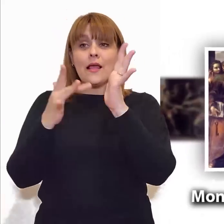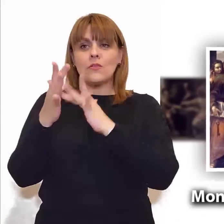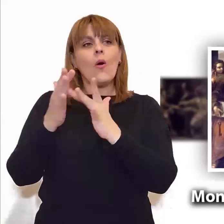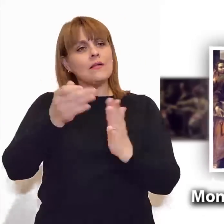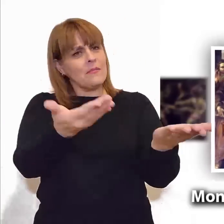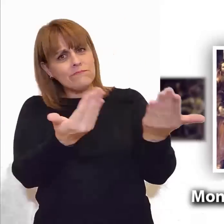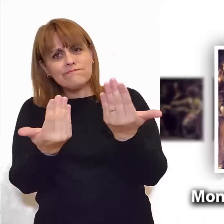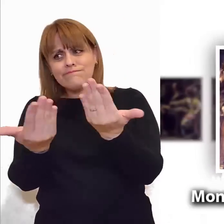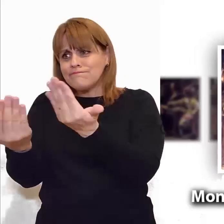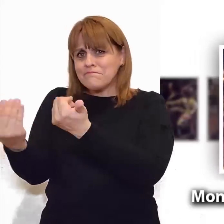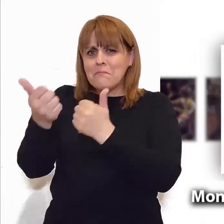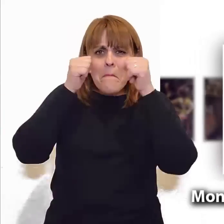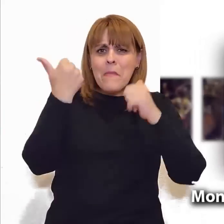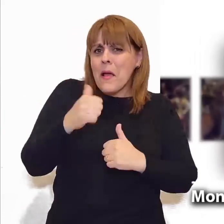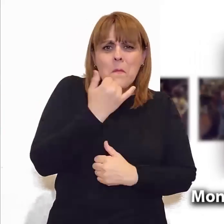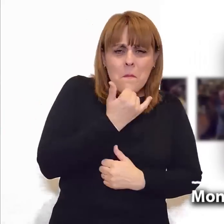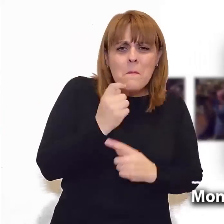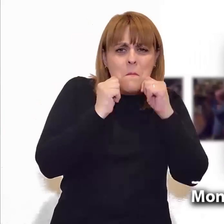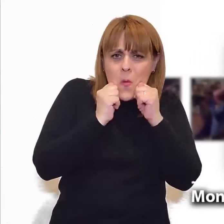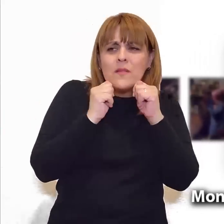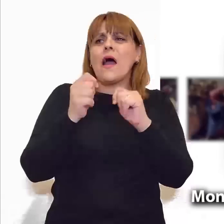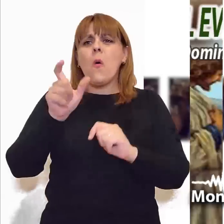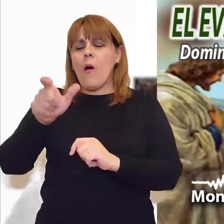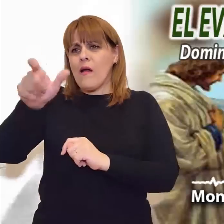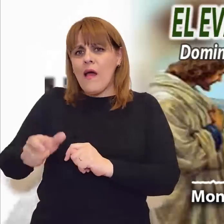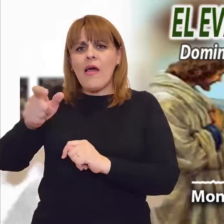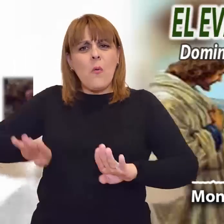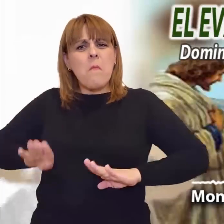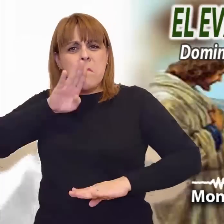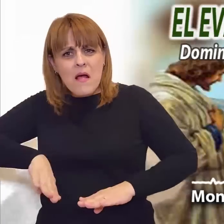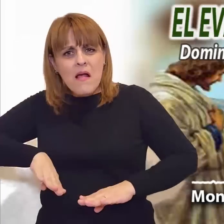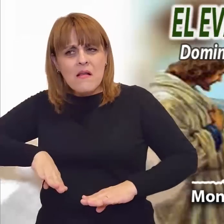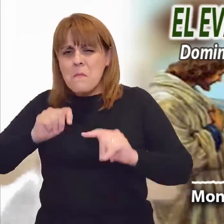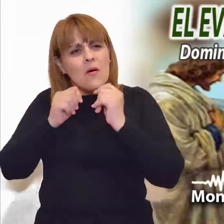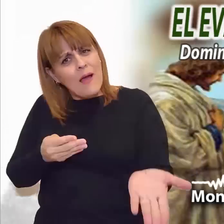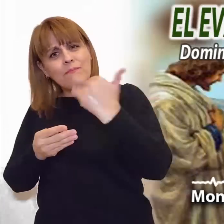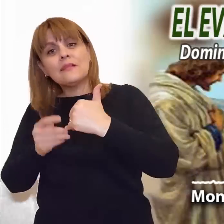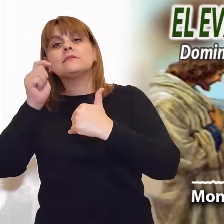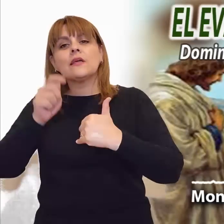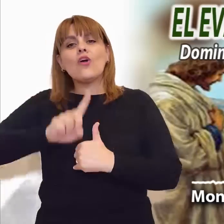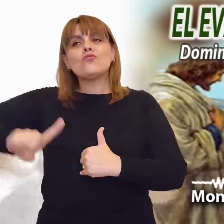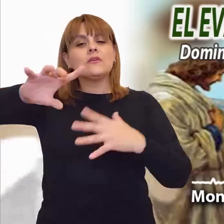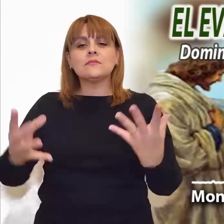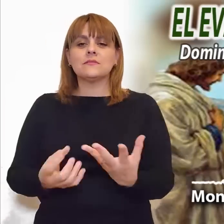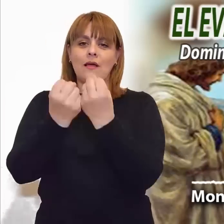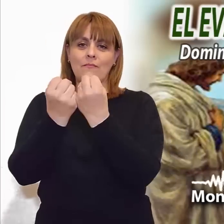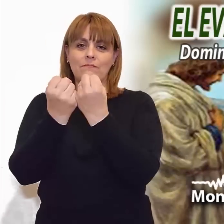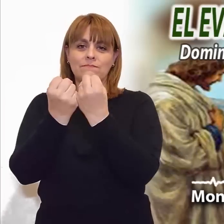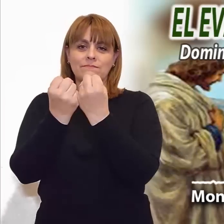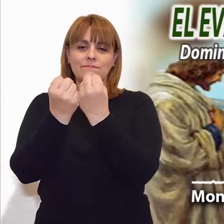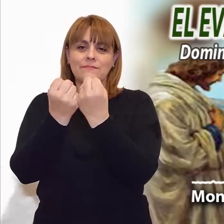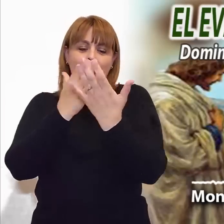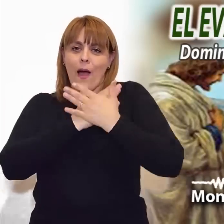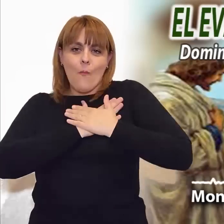Comienza con una invitación a tener confianza en el Señor, pero termina con una